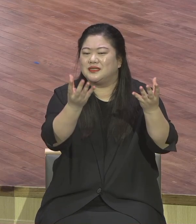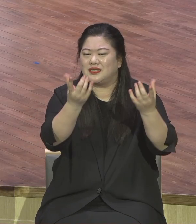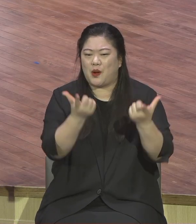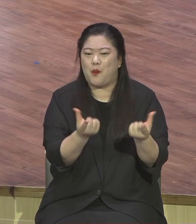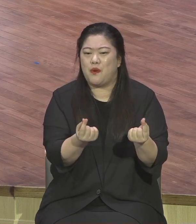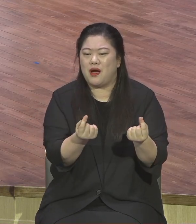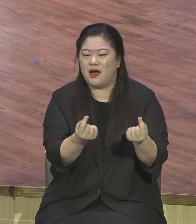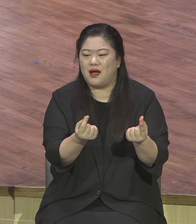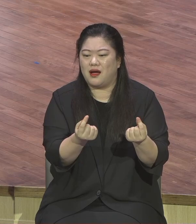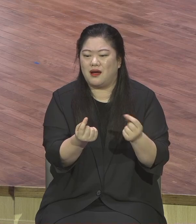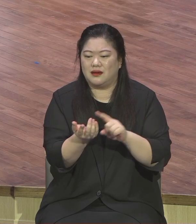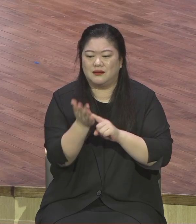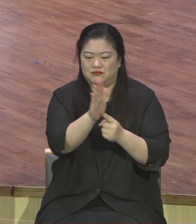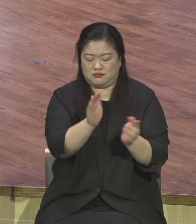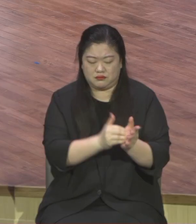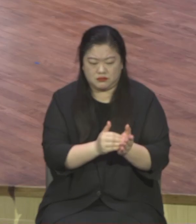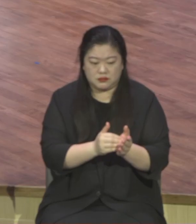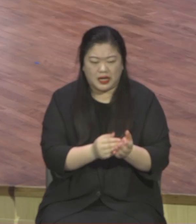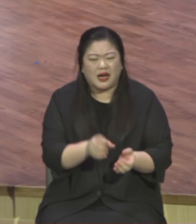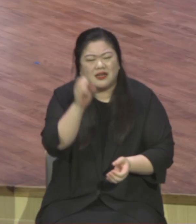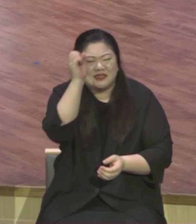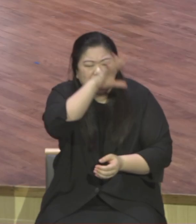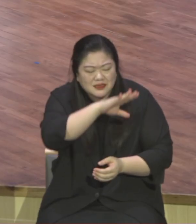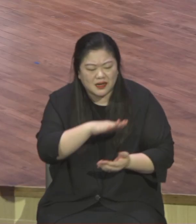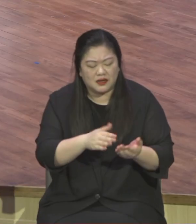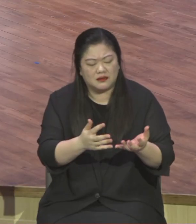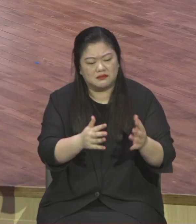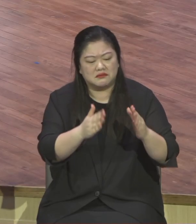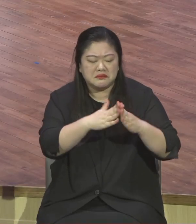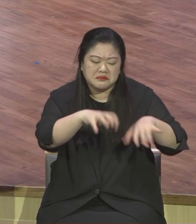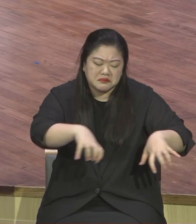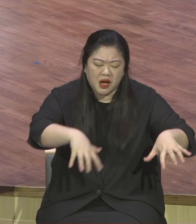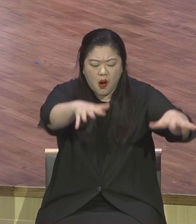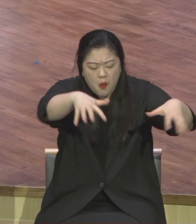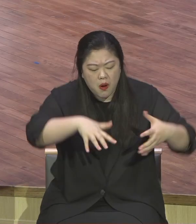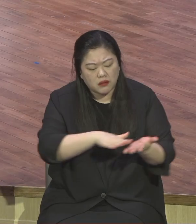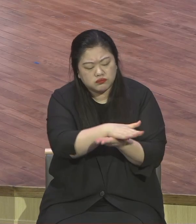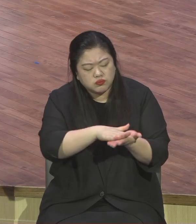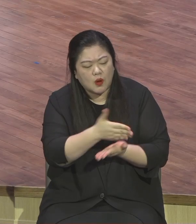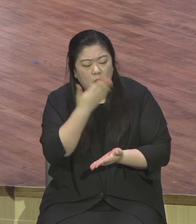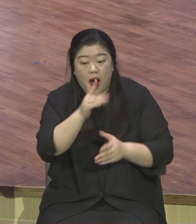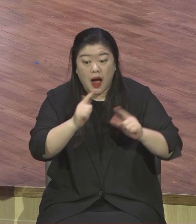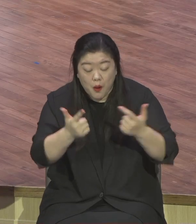보통 잔치가 아니고 임금의 아들이 결혼하는 잔치다.